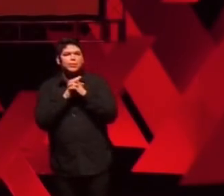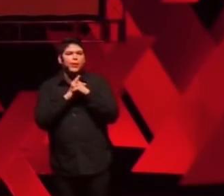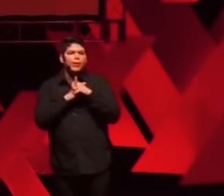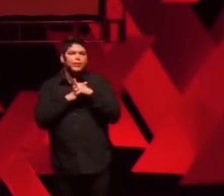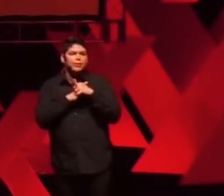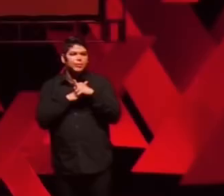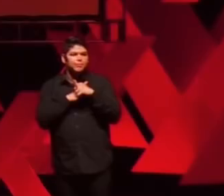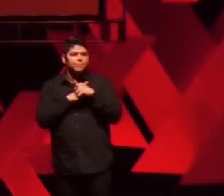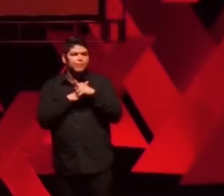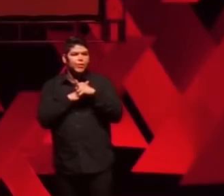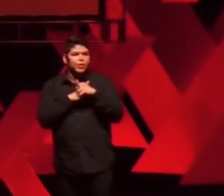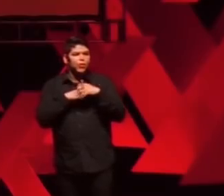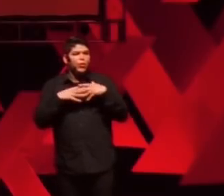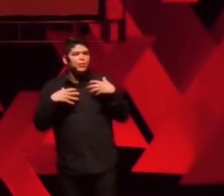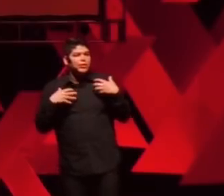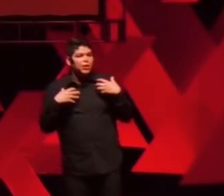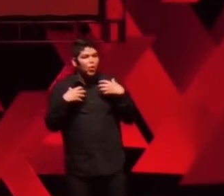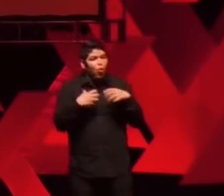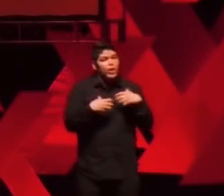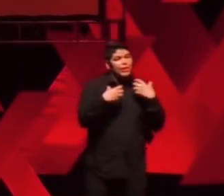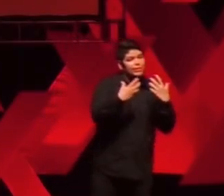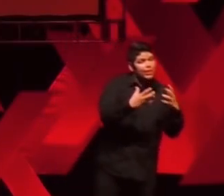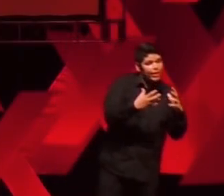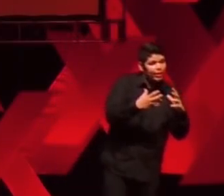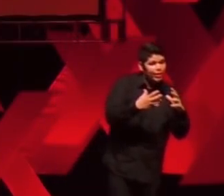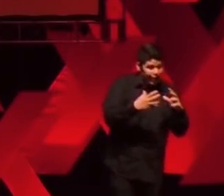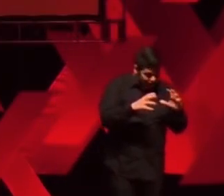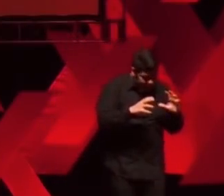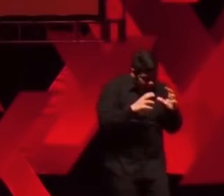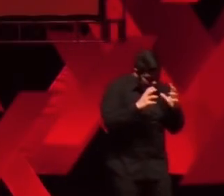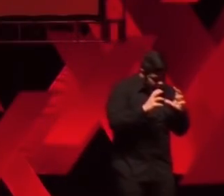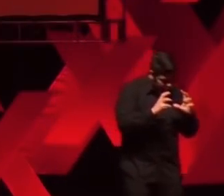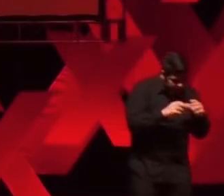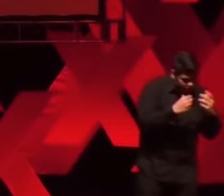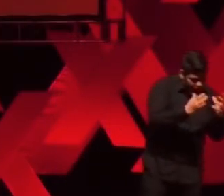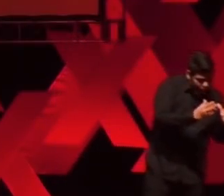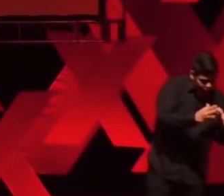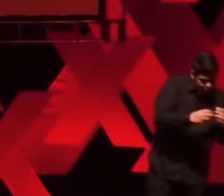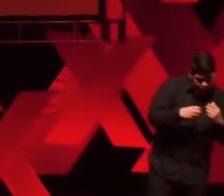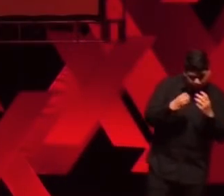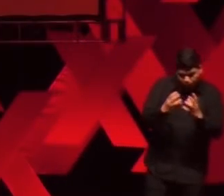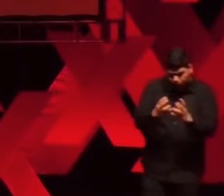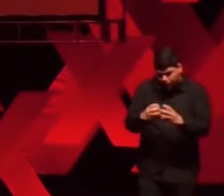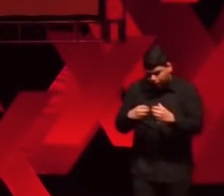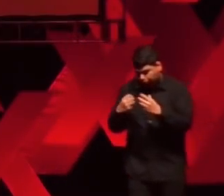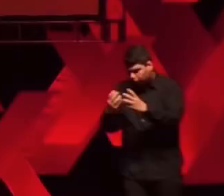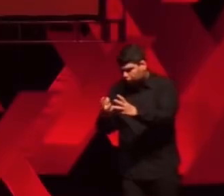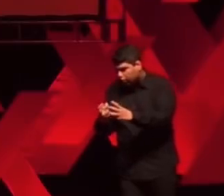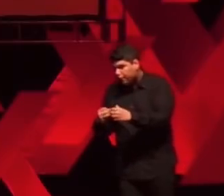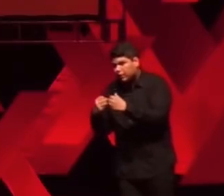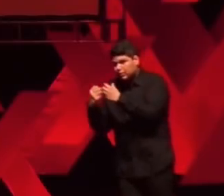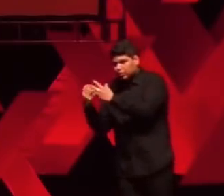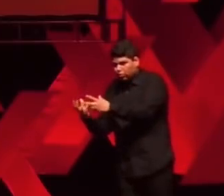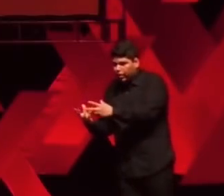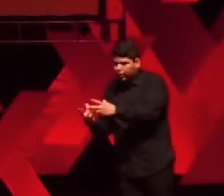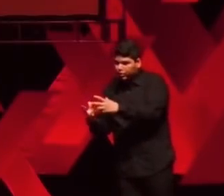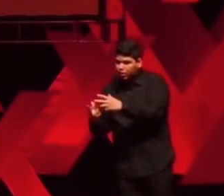experiências. Foi possível conhecer as razões ideológicas, políticas, filosóficas e históricas